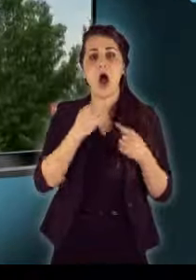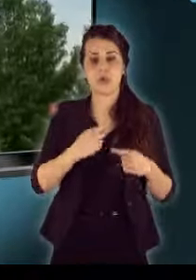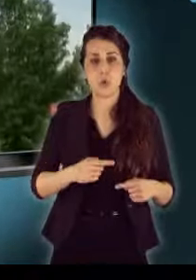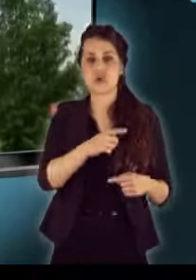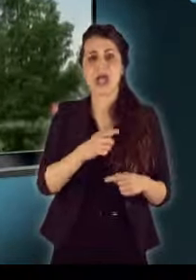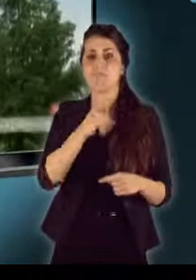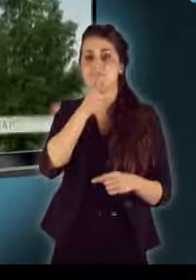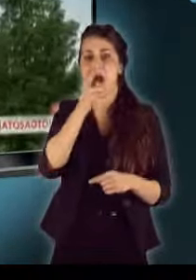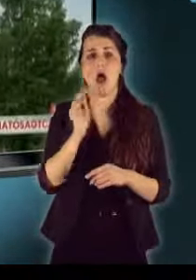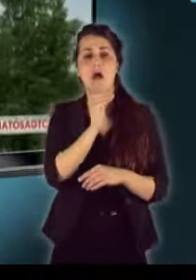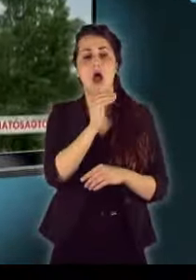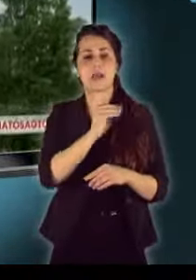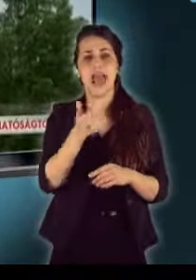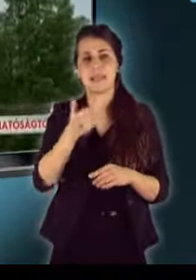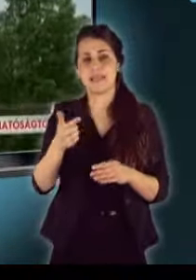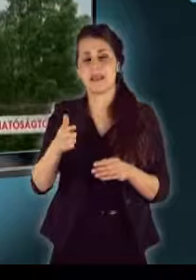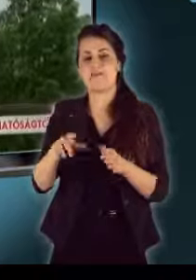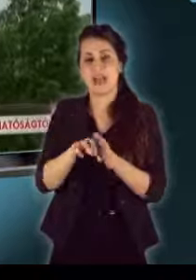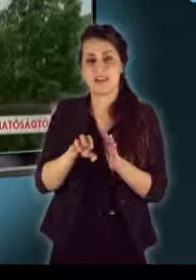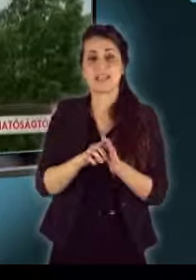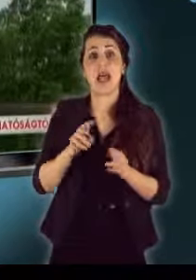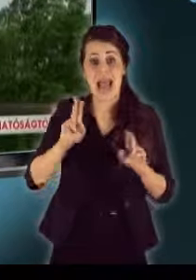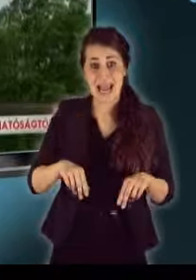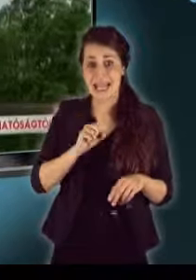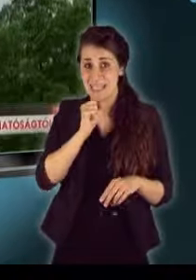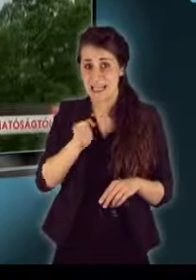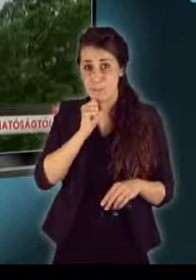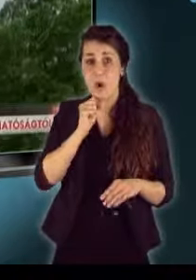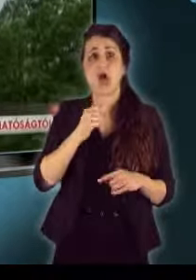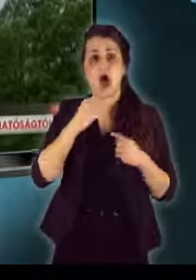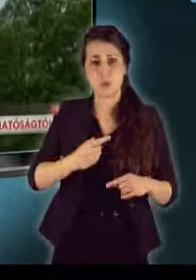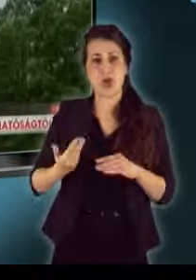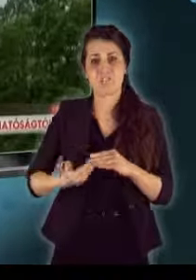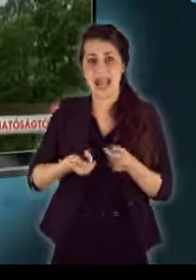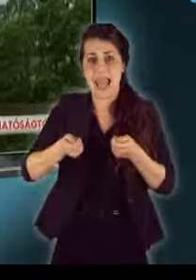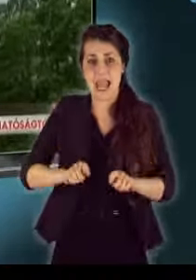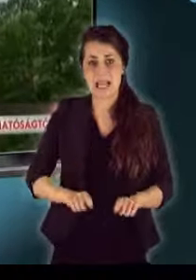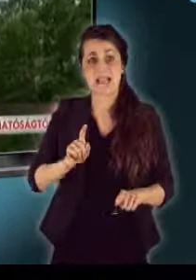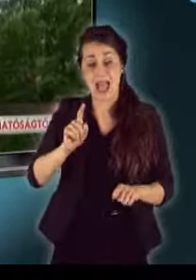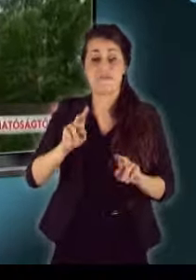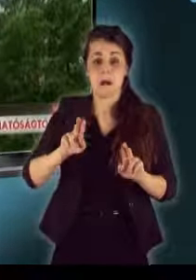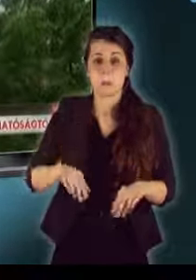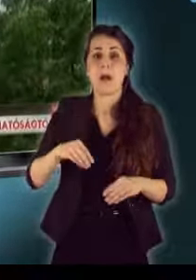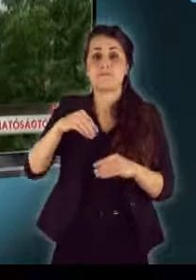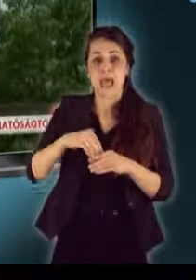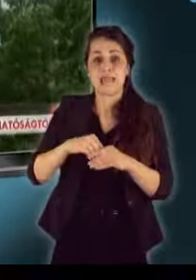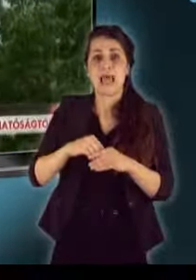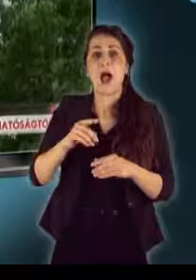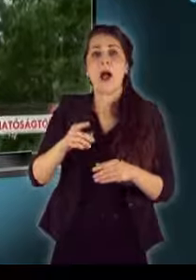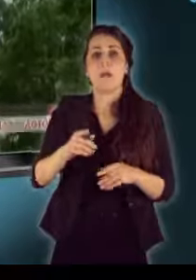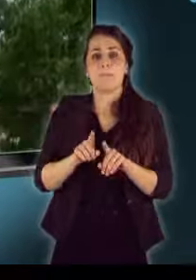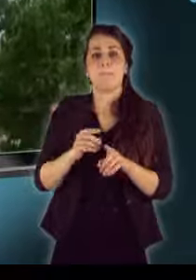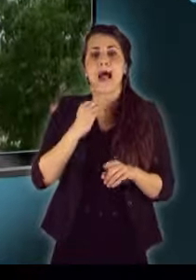az egyik összeállítását. Az eredeti riportot a hatósága vizsgálat végéig zárolta, de az tény, hogy abban megszól ala a